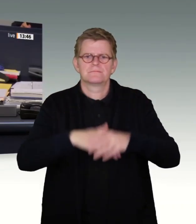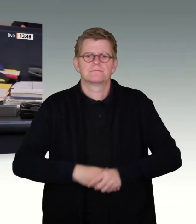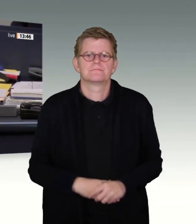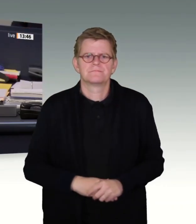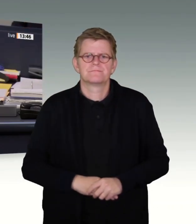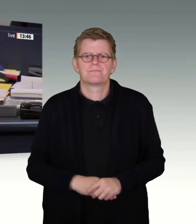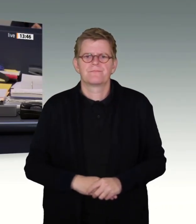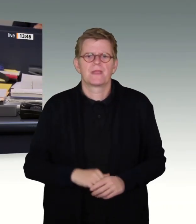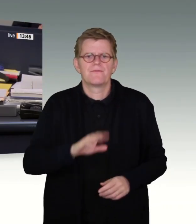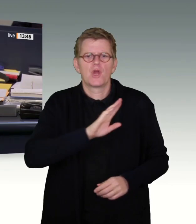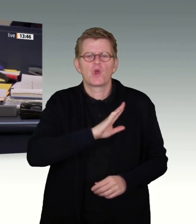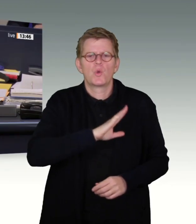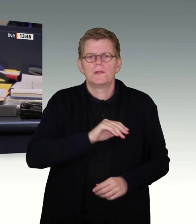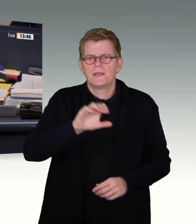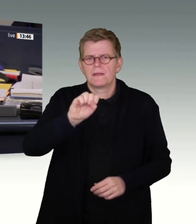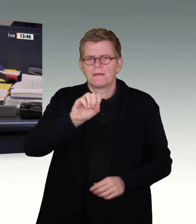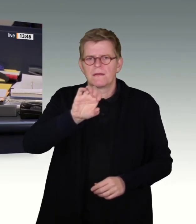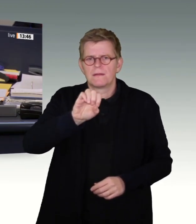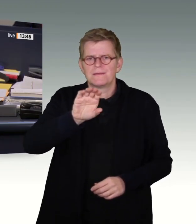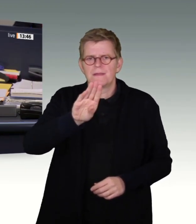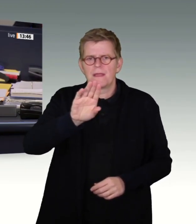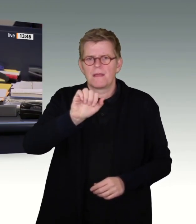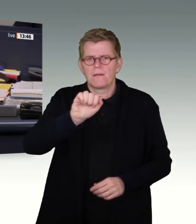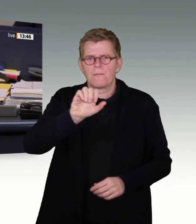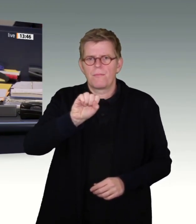Der Kollege Sebastian Hartmann hat das Wort für die SPD-Fraktion.